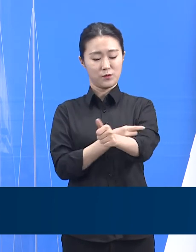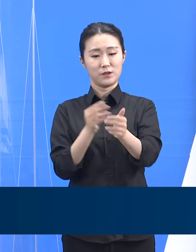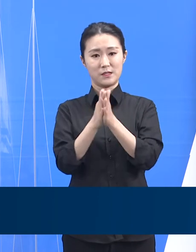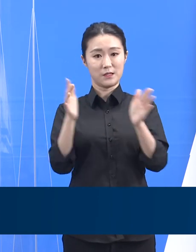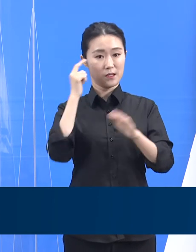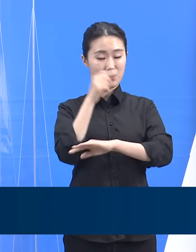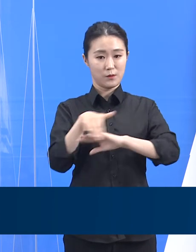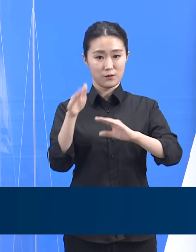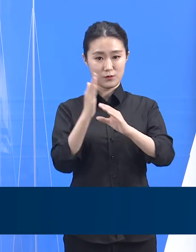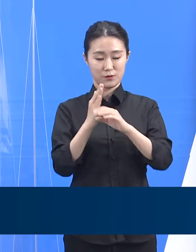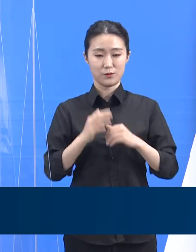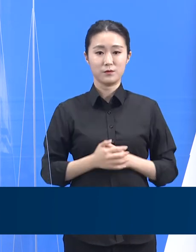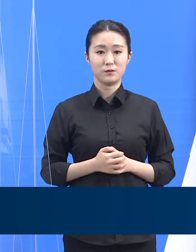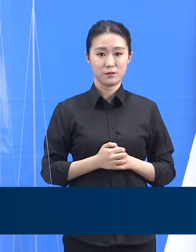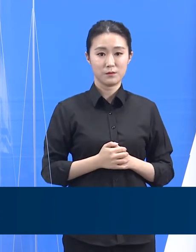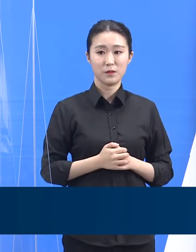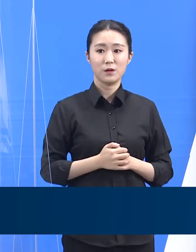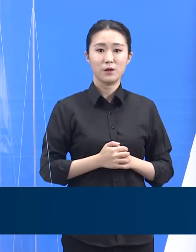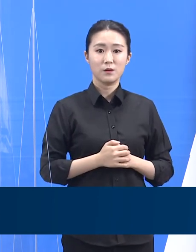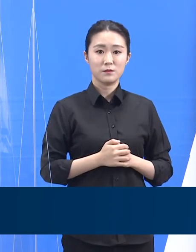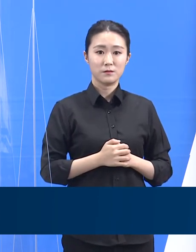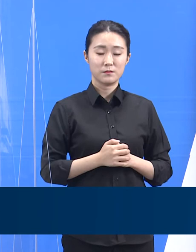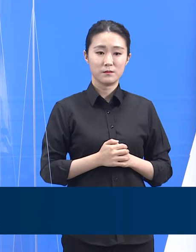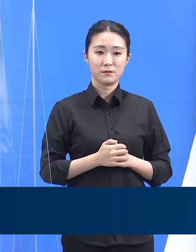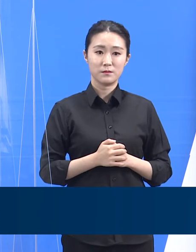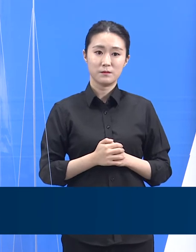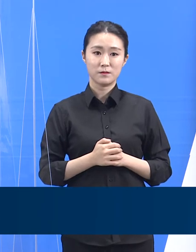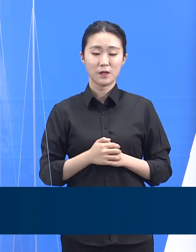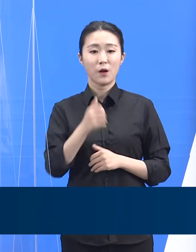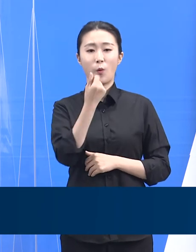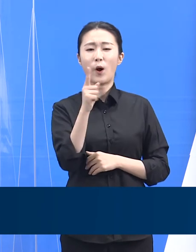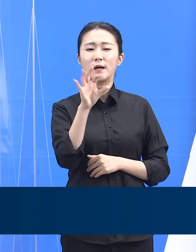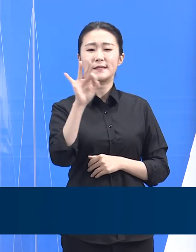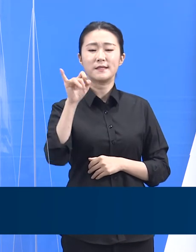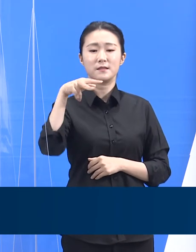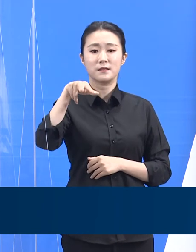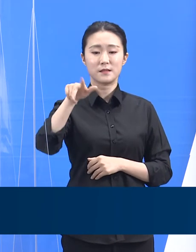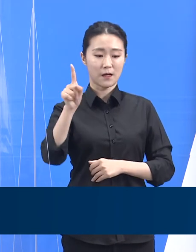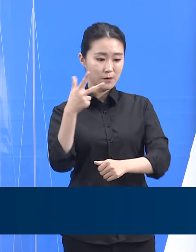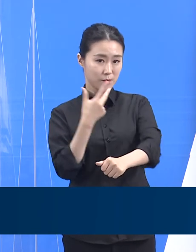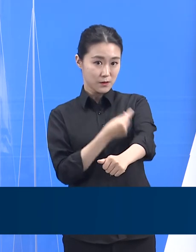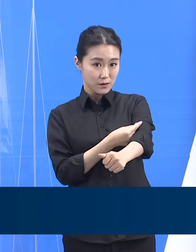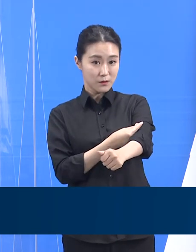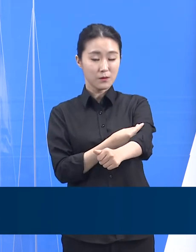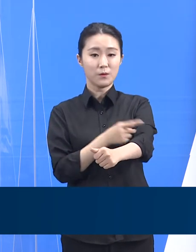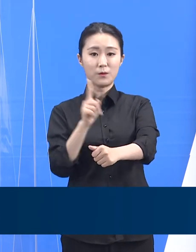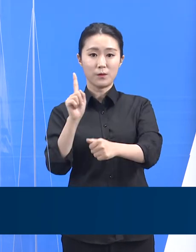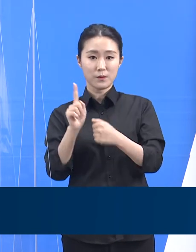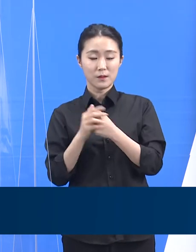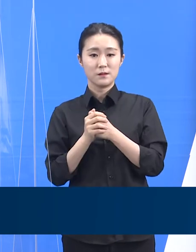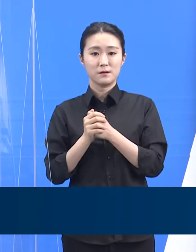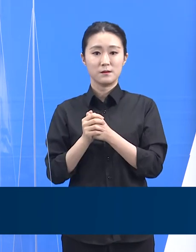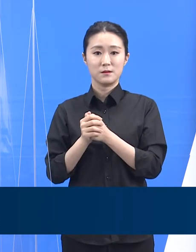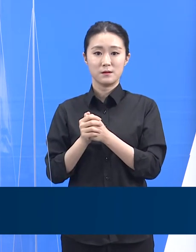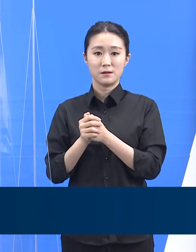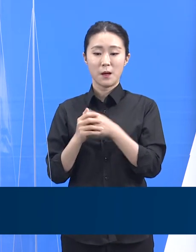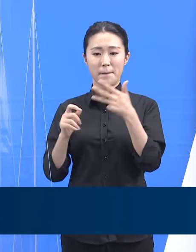높이기 위해서 화이자 백신의 경우 8월까지 한시적으로 2차 접종 예약을 4주로 적용합니다.